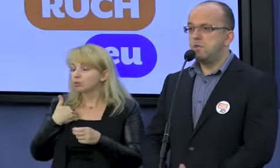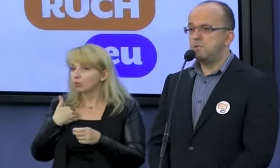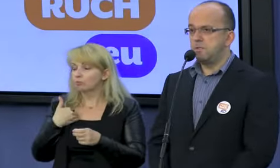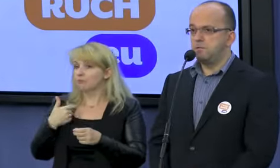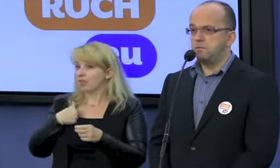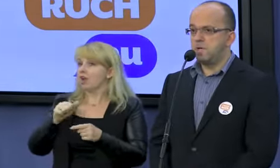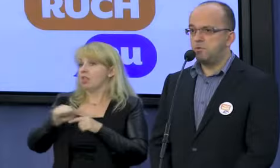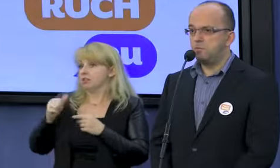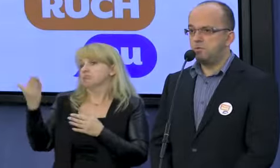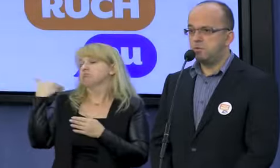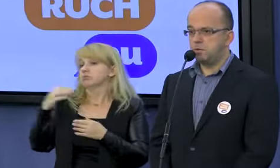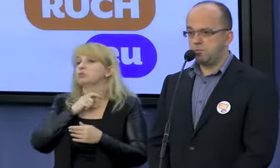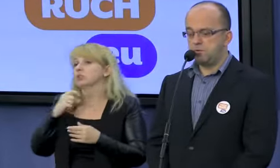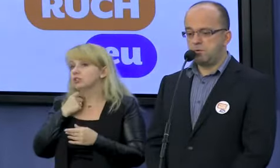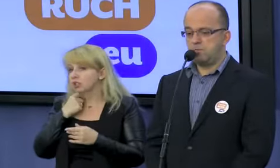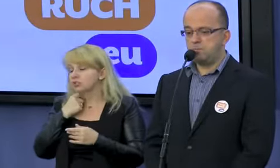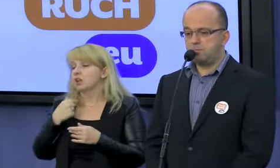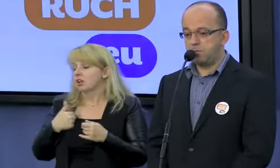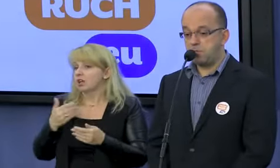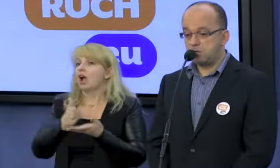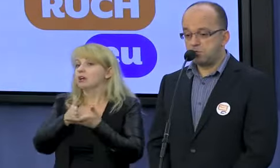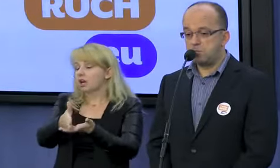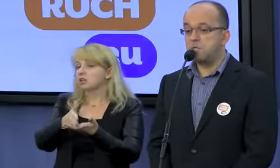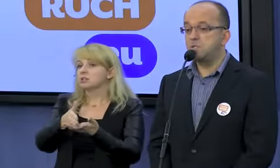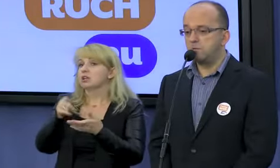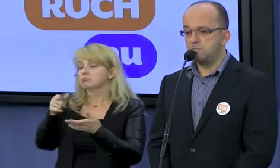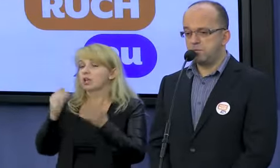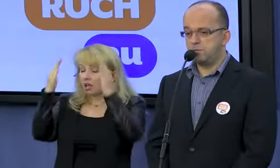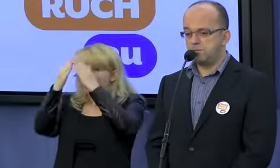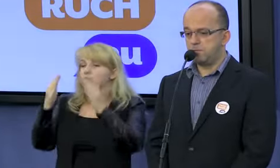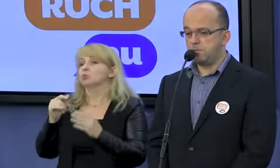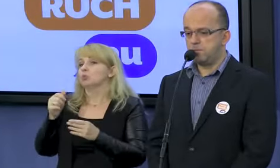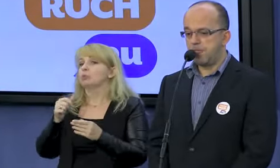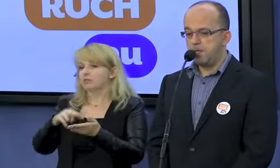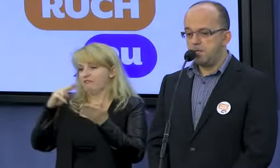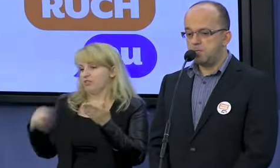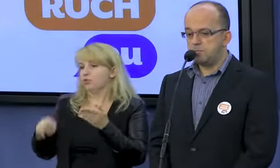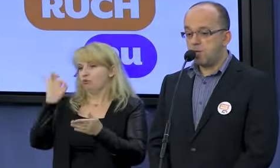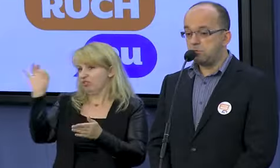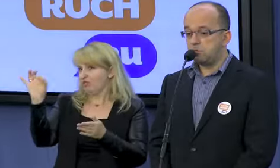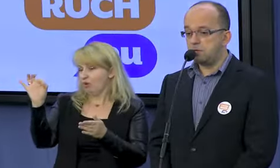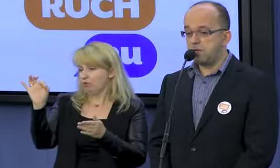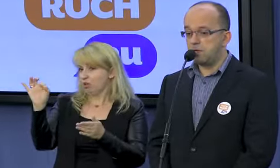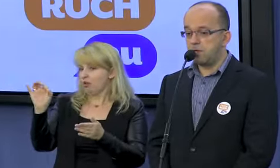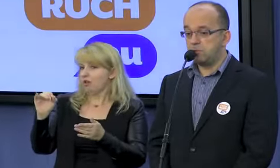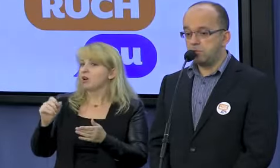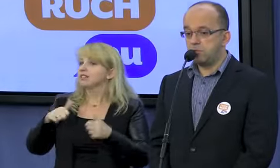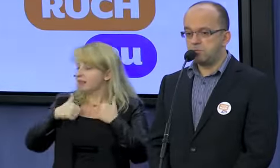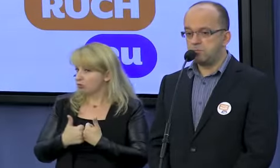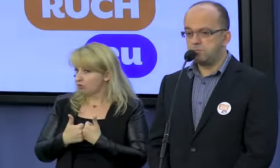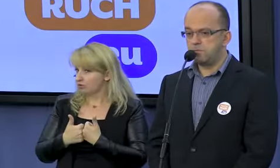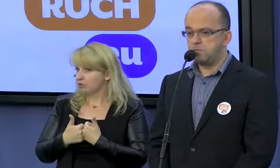byłego księdza, radziłbym księdzu arcybiskupowi po pierwsze, żeby zrezygnował ze swojej funkcji, żeby miał tą odwagę